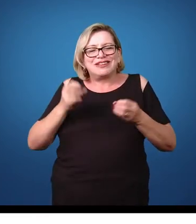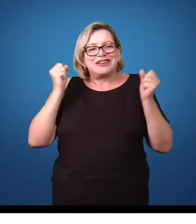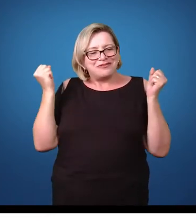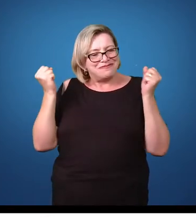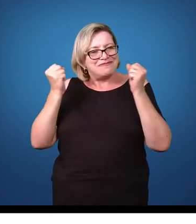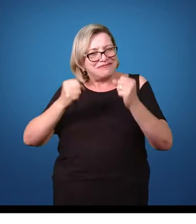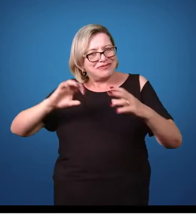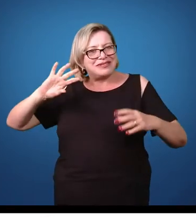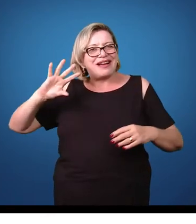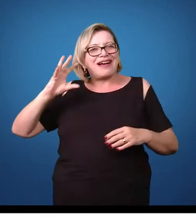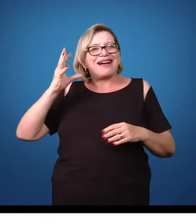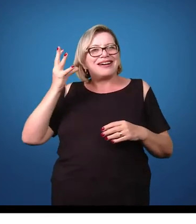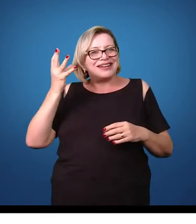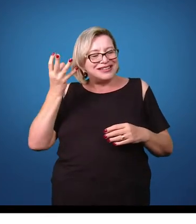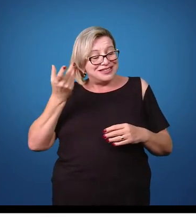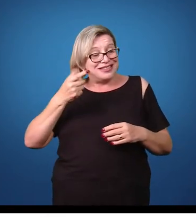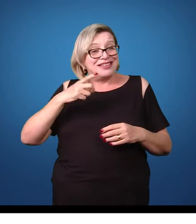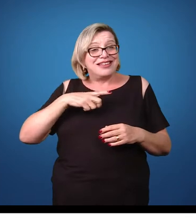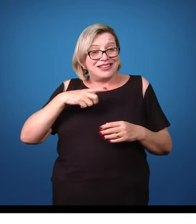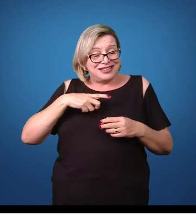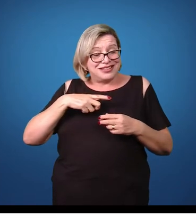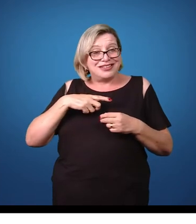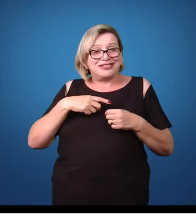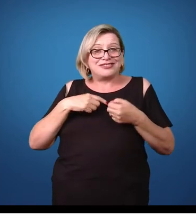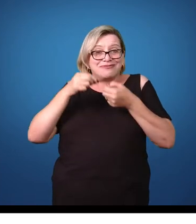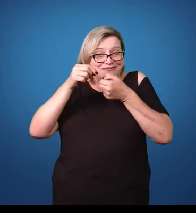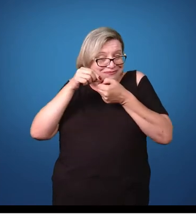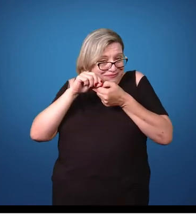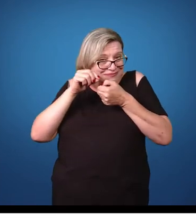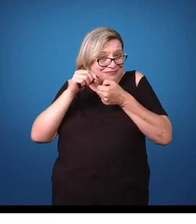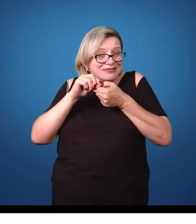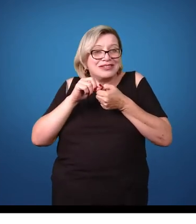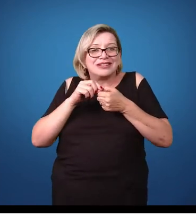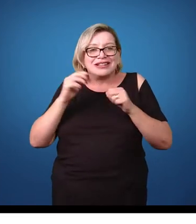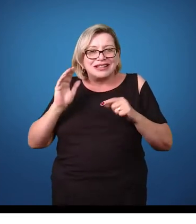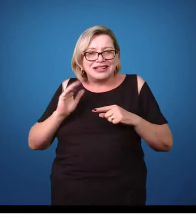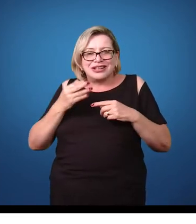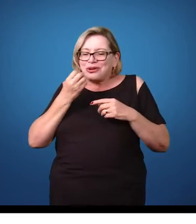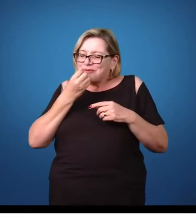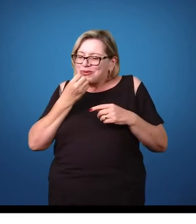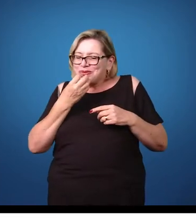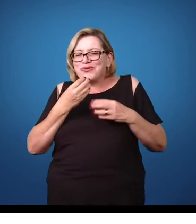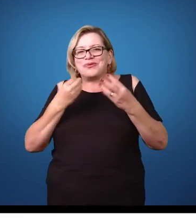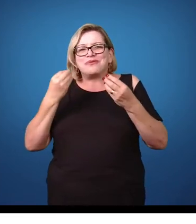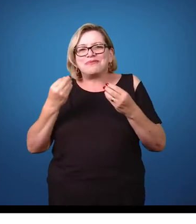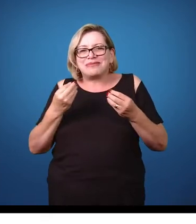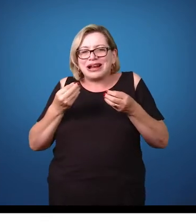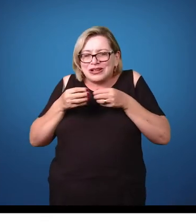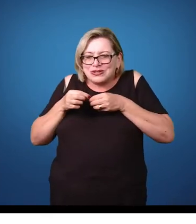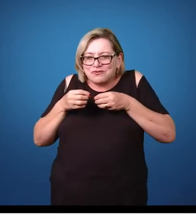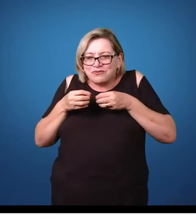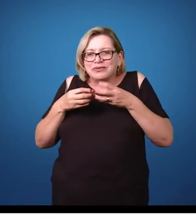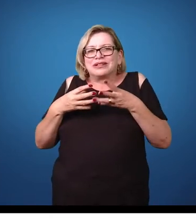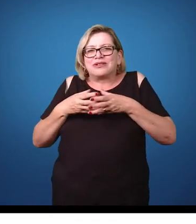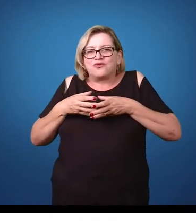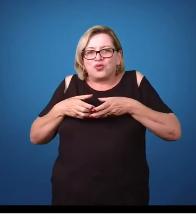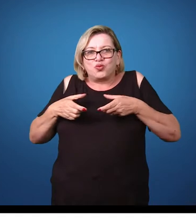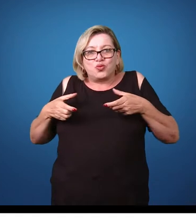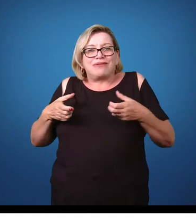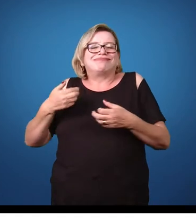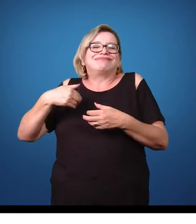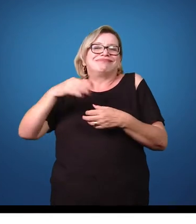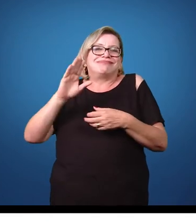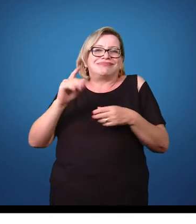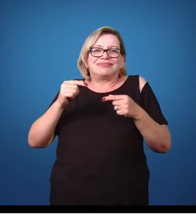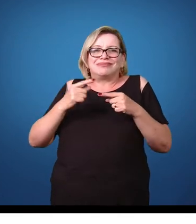roupa, elas podem estar carregando, favorecendo esse inseto a se